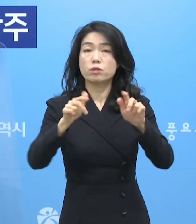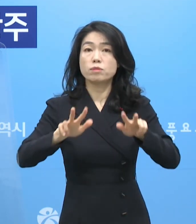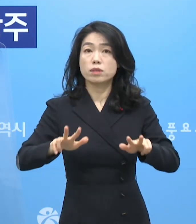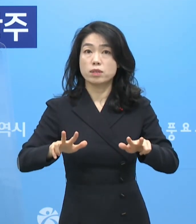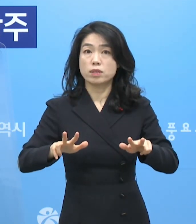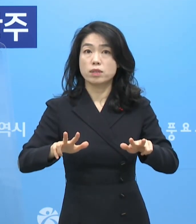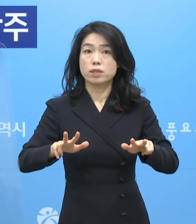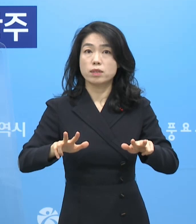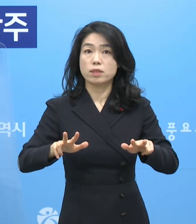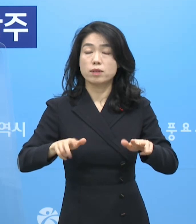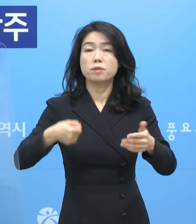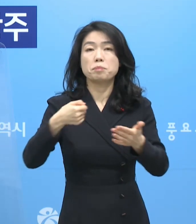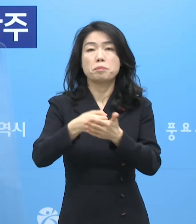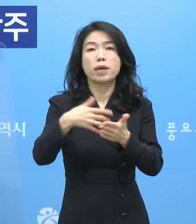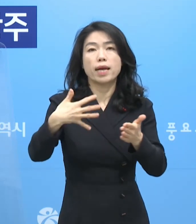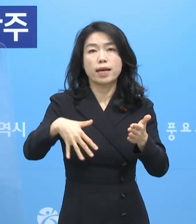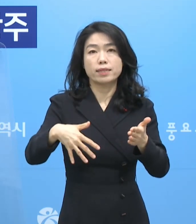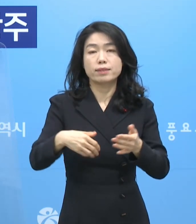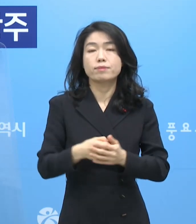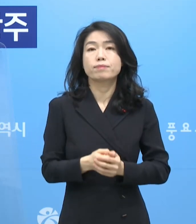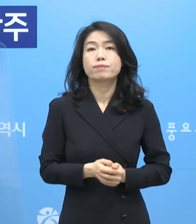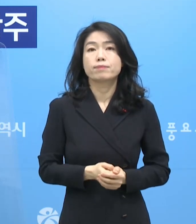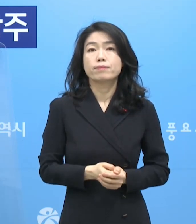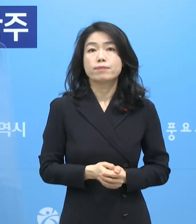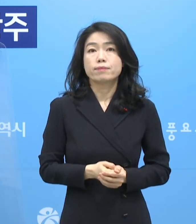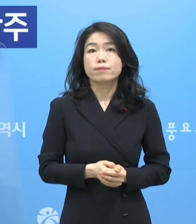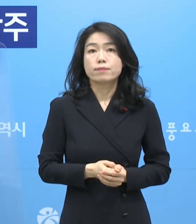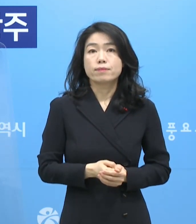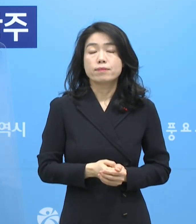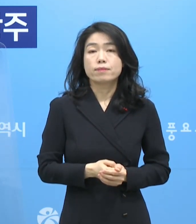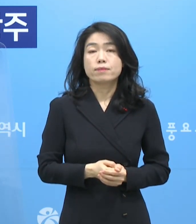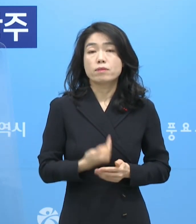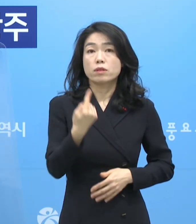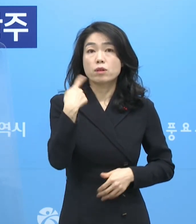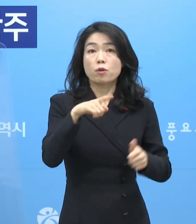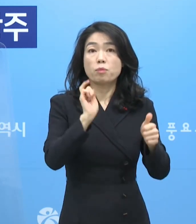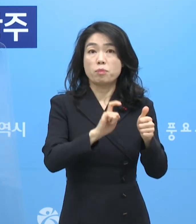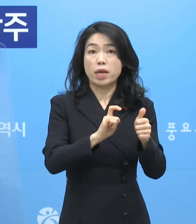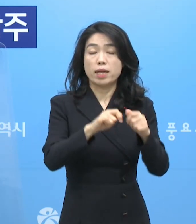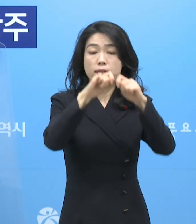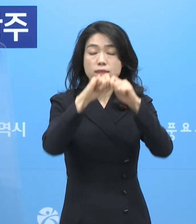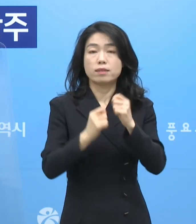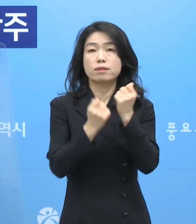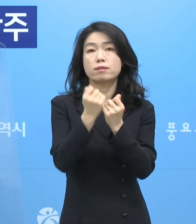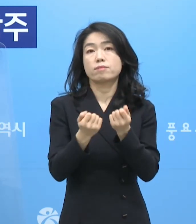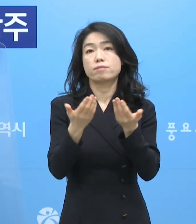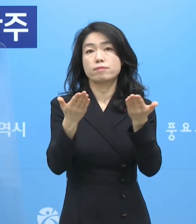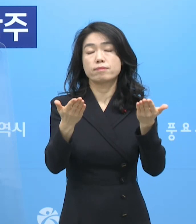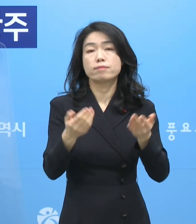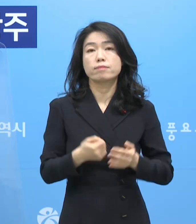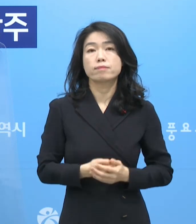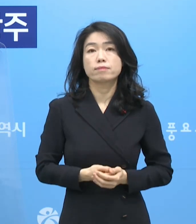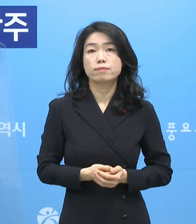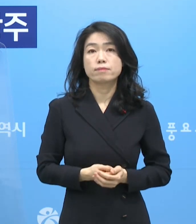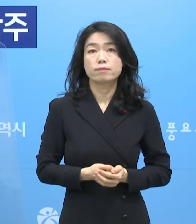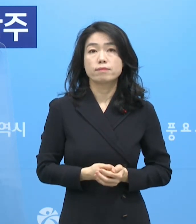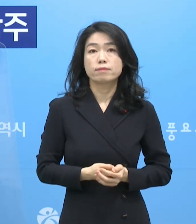현재 배정이 진행 중에 있습니다. 어제 확진자 발생 세부 현황을 말씀드리겠습니다.